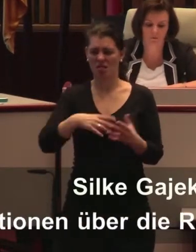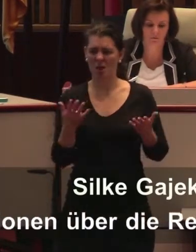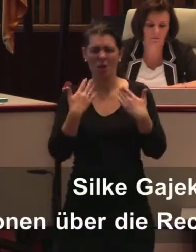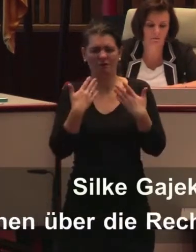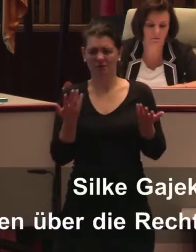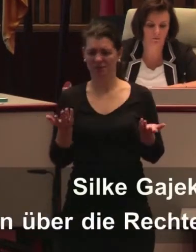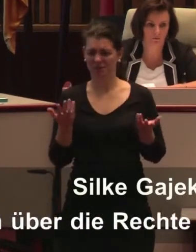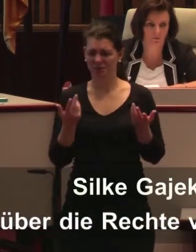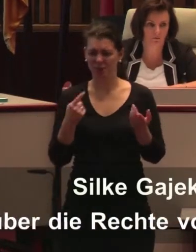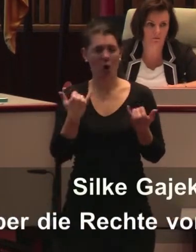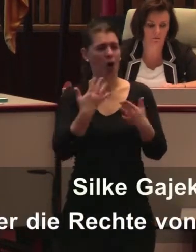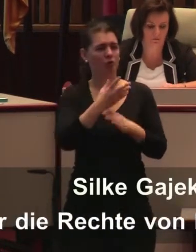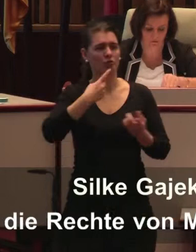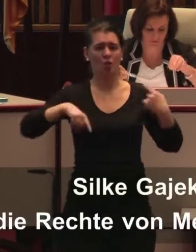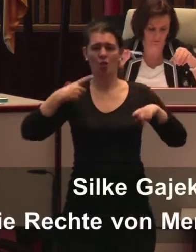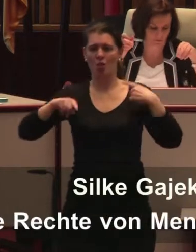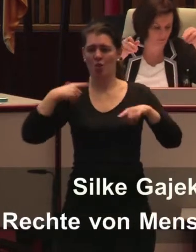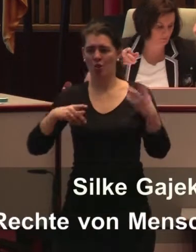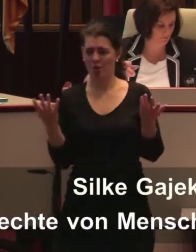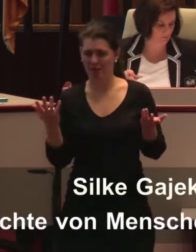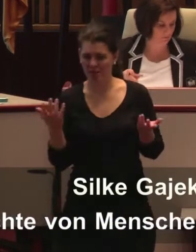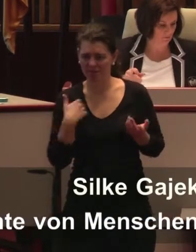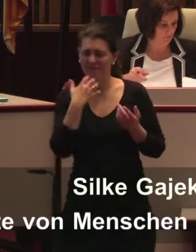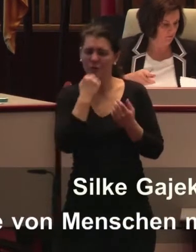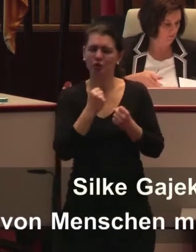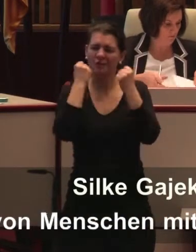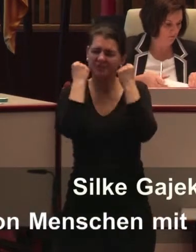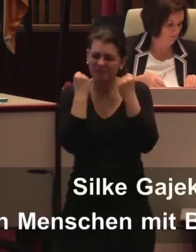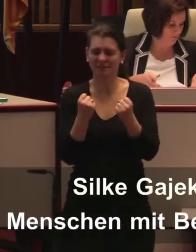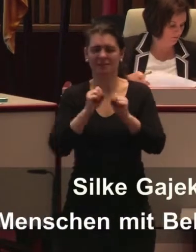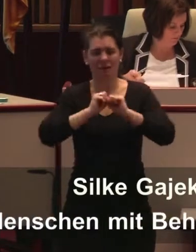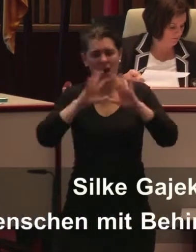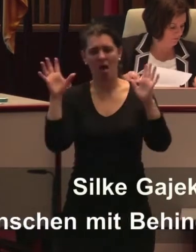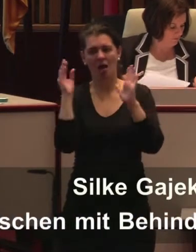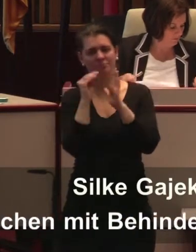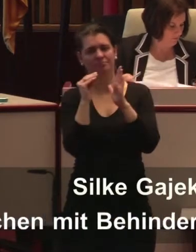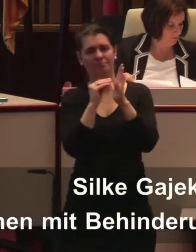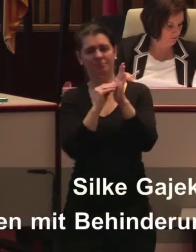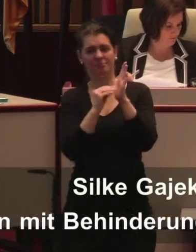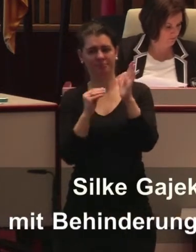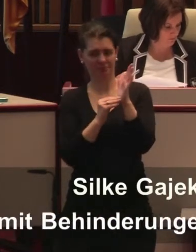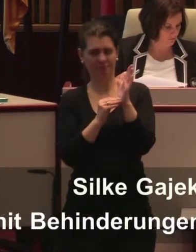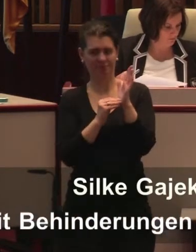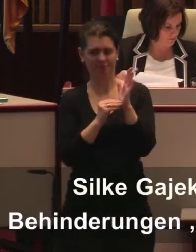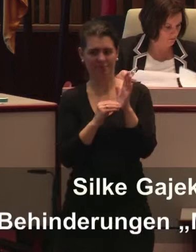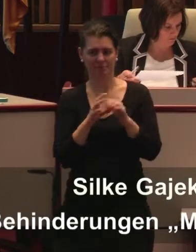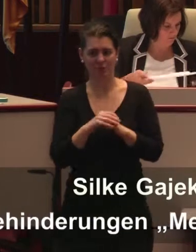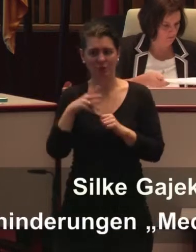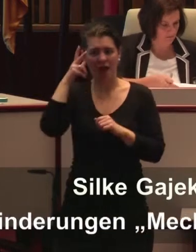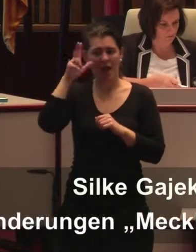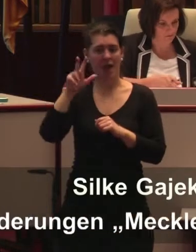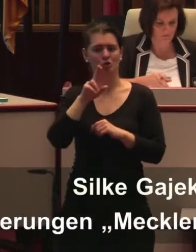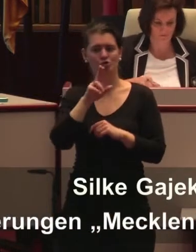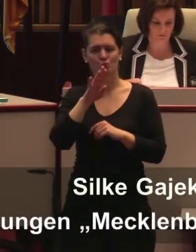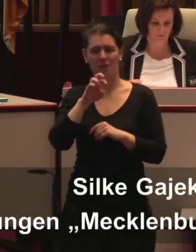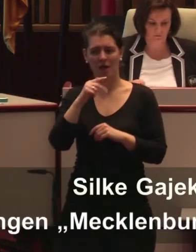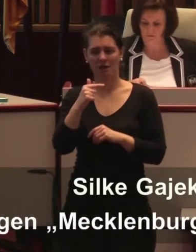haben. Machen wir alles. Fragen Sie die Leute vor Ort. Und Herr Schubert, ich habe sehr genau zugehört, was vorgestern beim 20